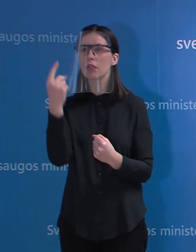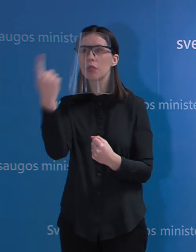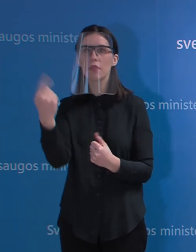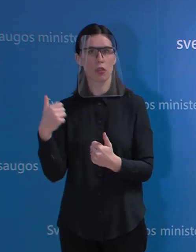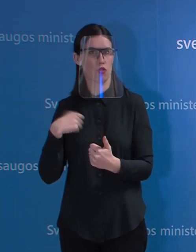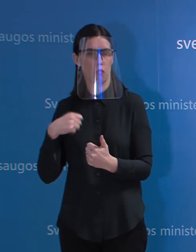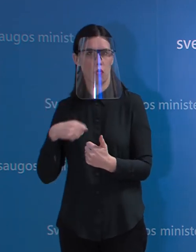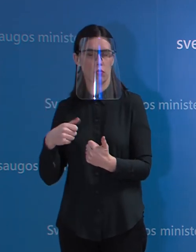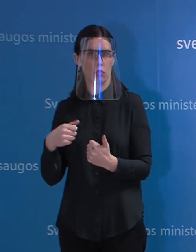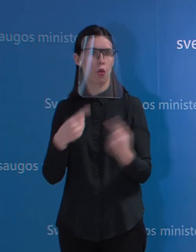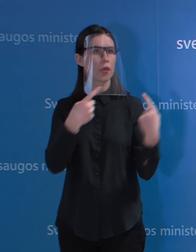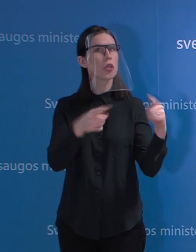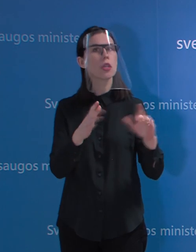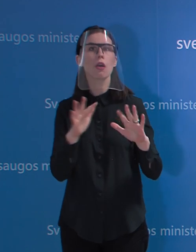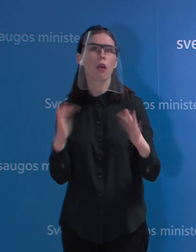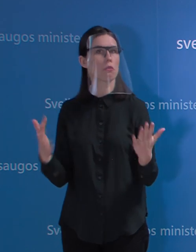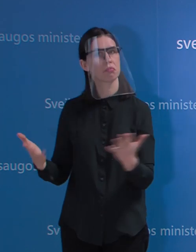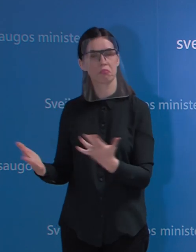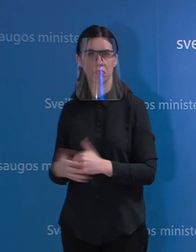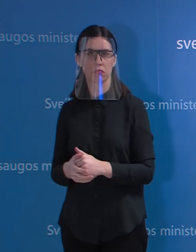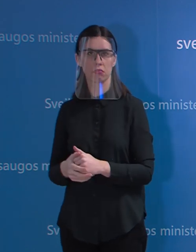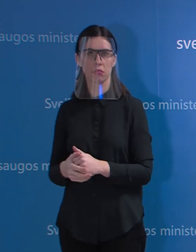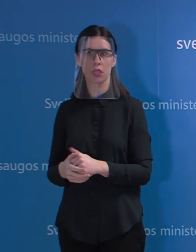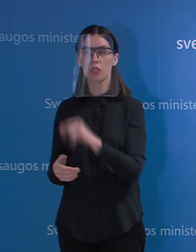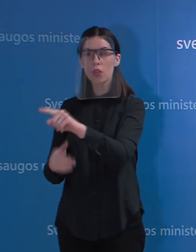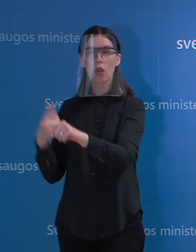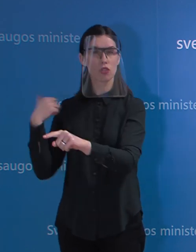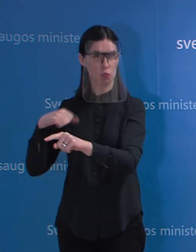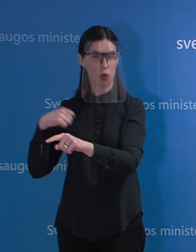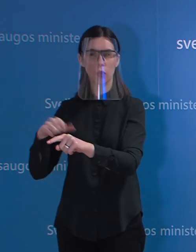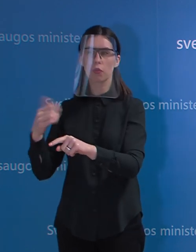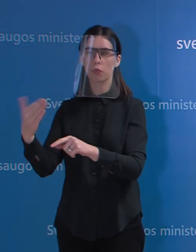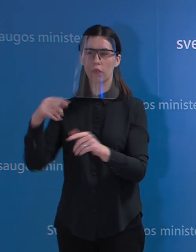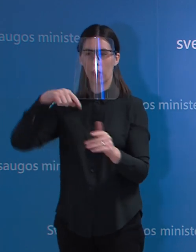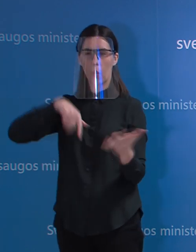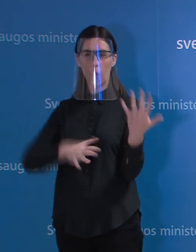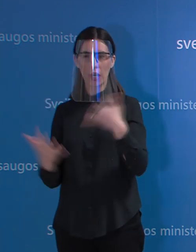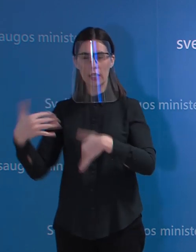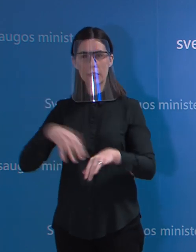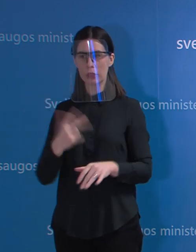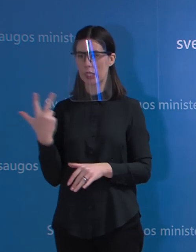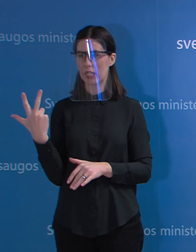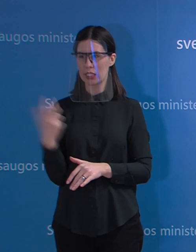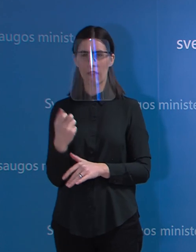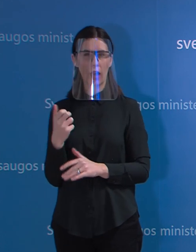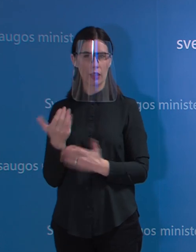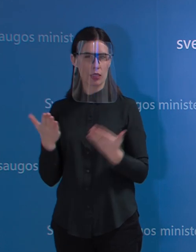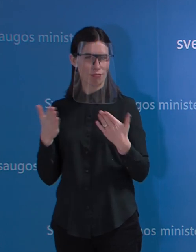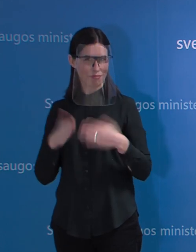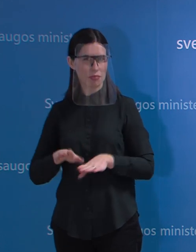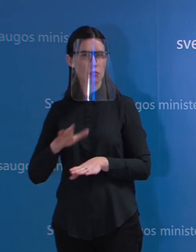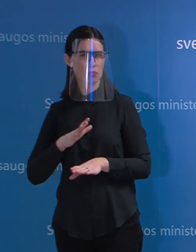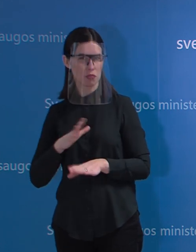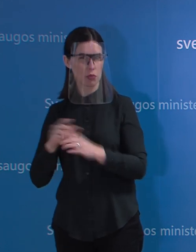žmogaus? Testai viruso organizme rodė apie tris savaitės. Tai ar tai tikrai tos dviejų